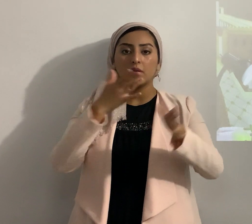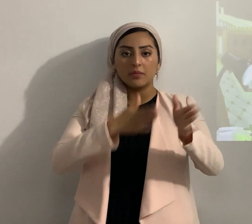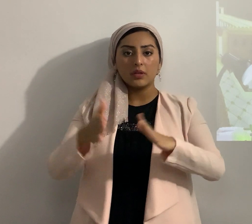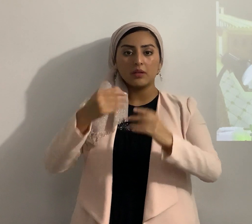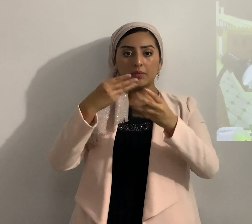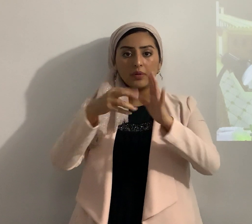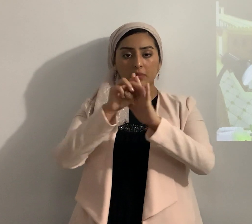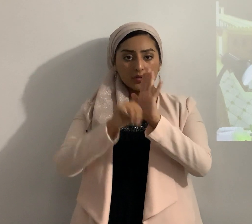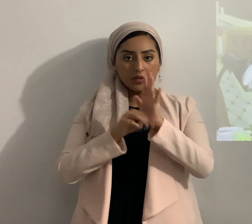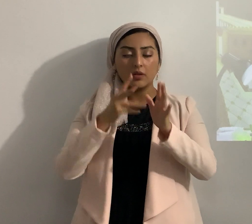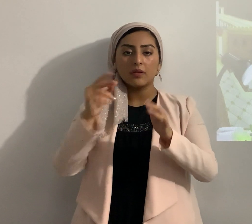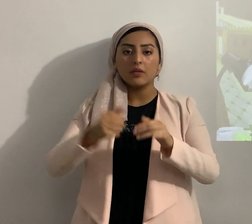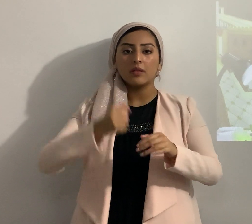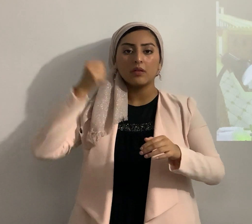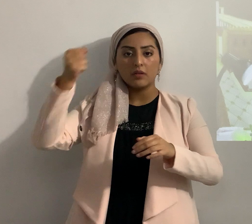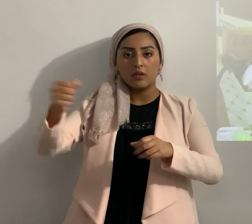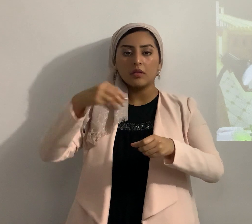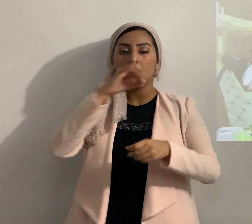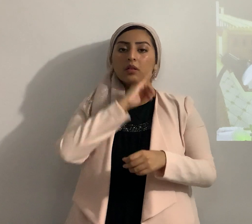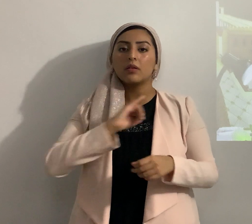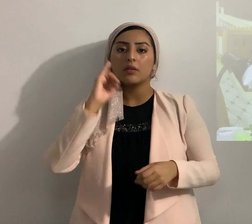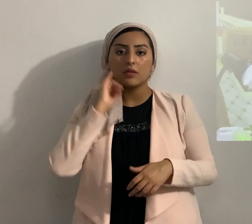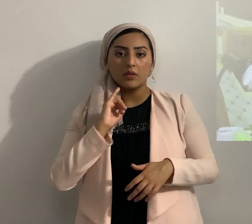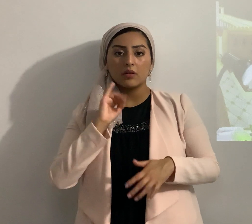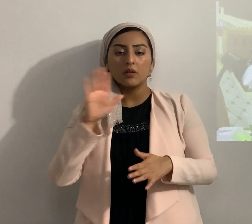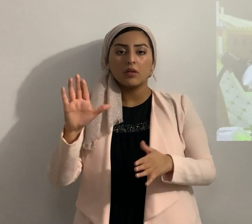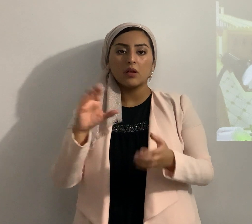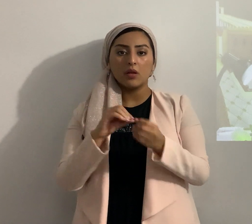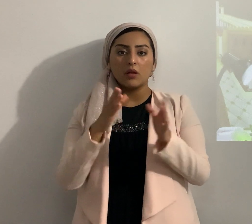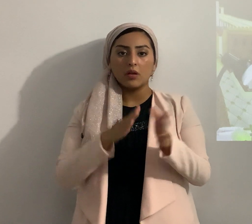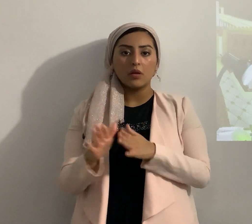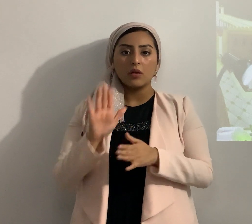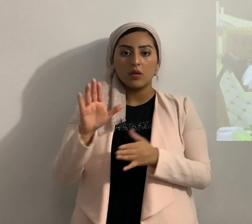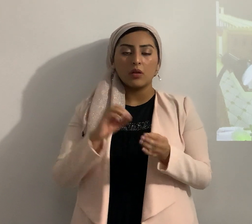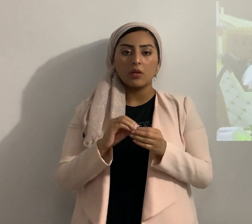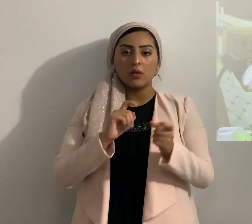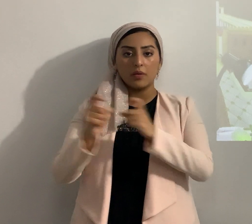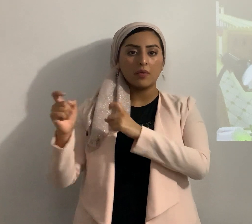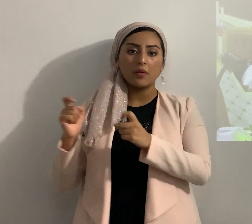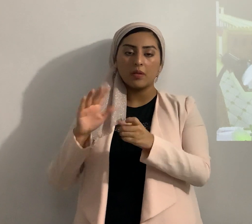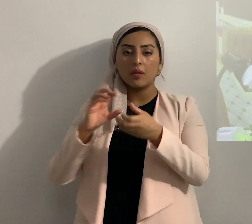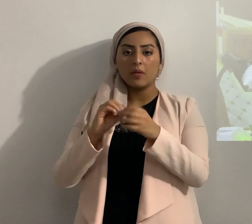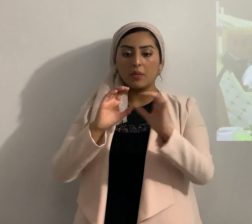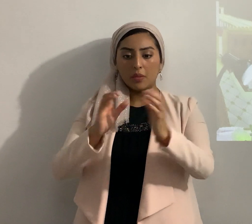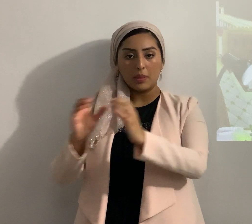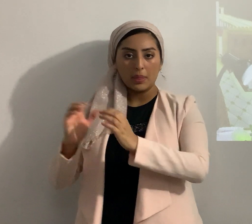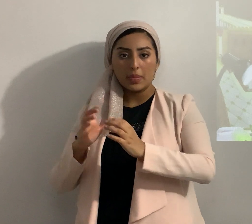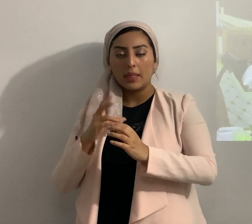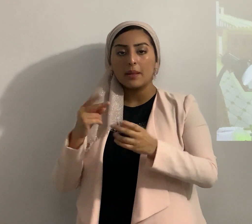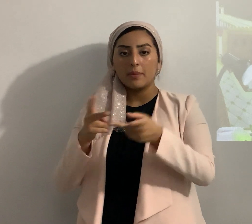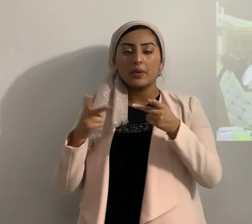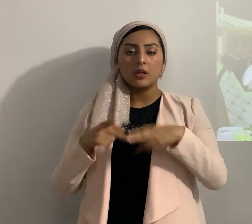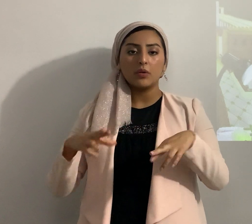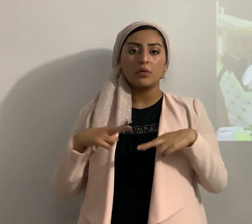y la entregó Josué a los israelitas por herencia conforme a su distribución según sus tribus y la tierra descansó de la guerra